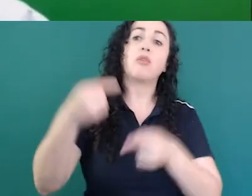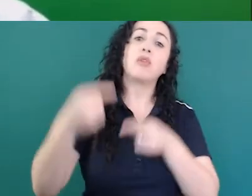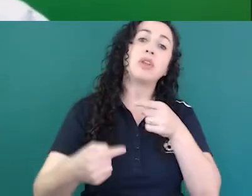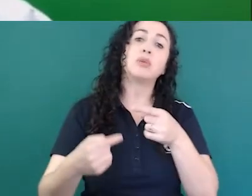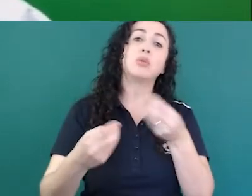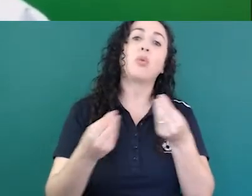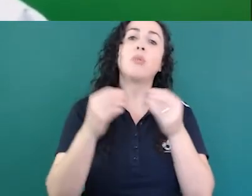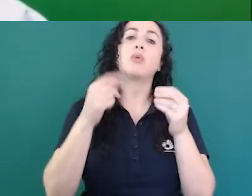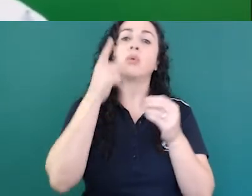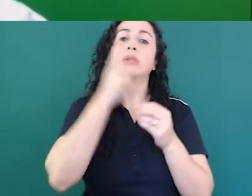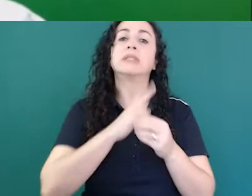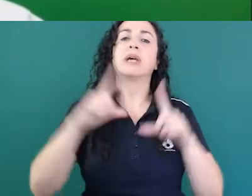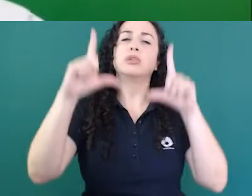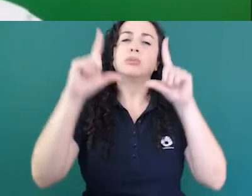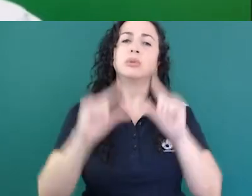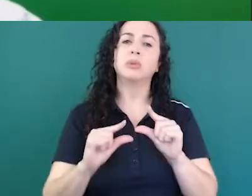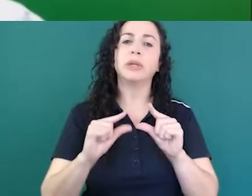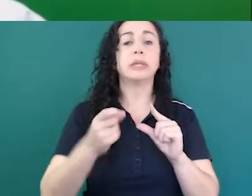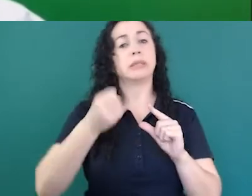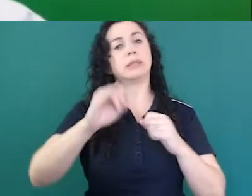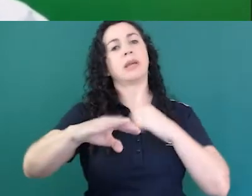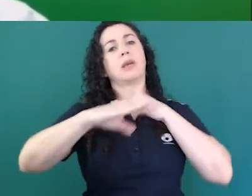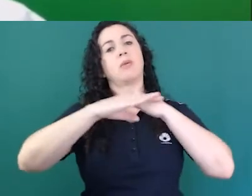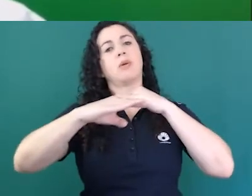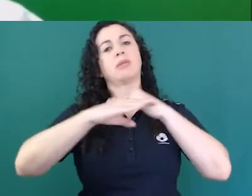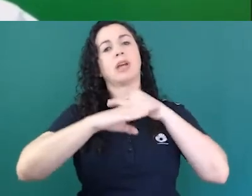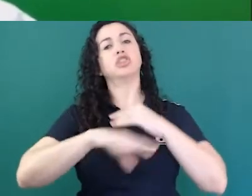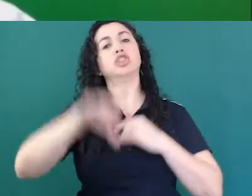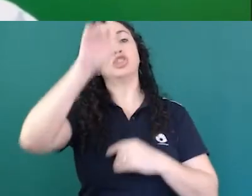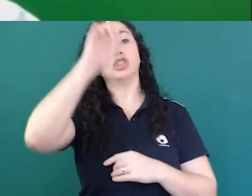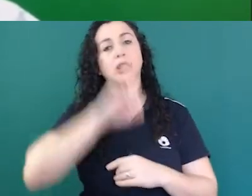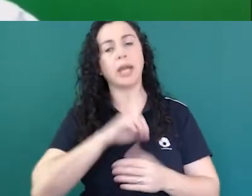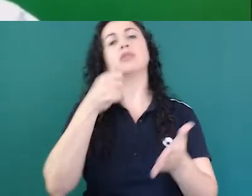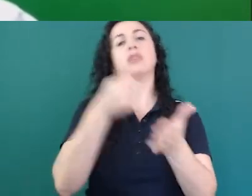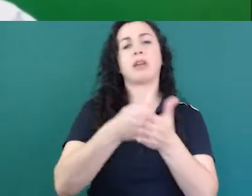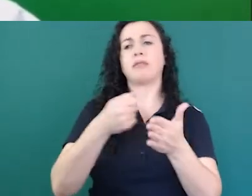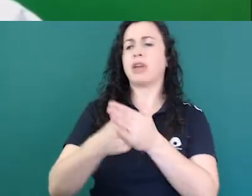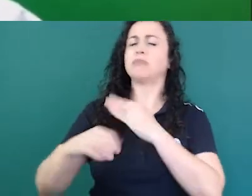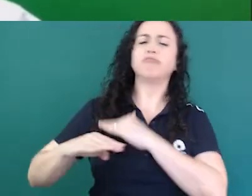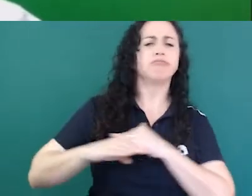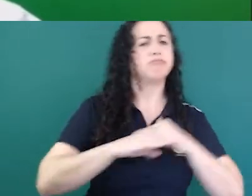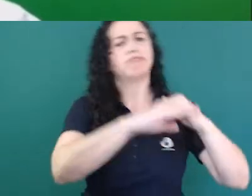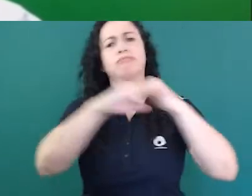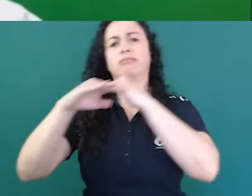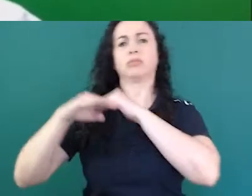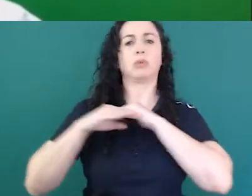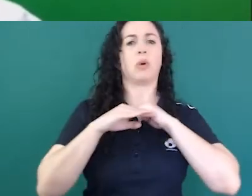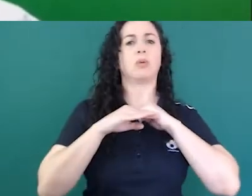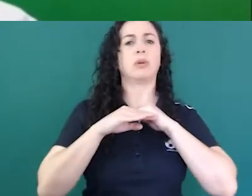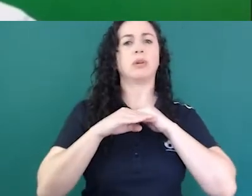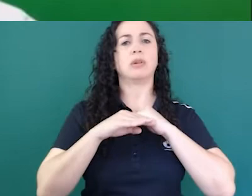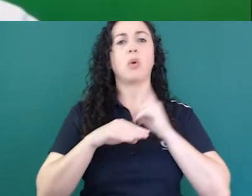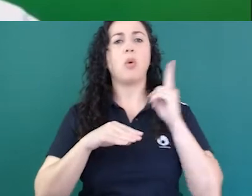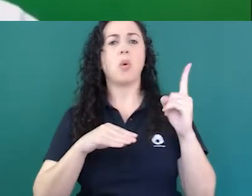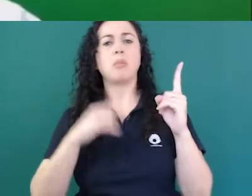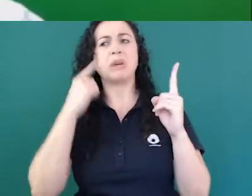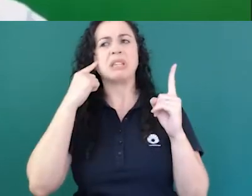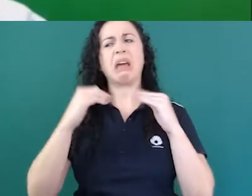e deveres obviamente de todos ninguém se sinta prejudicado perseguido não tem acesso